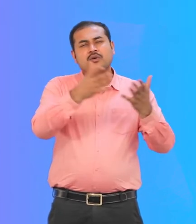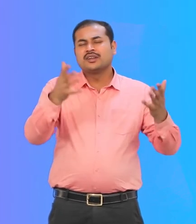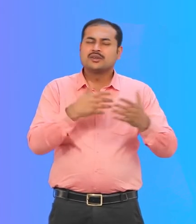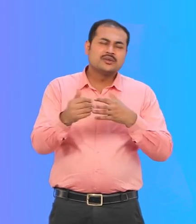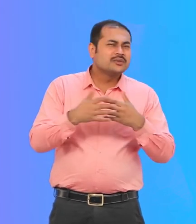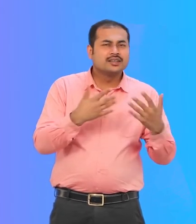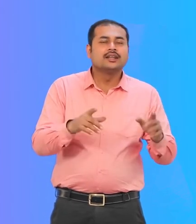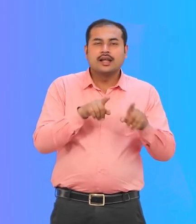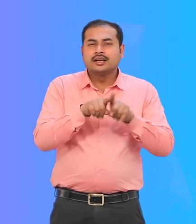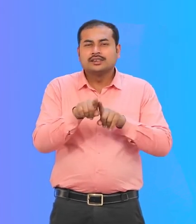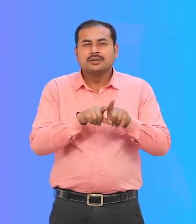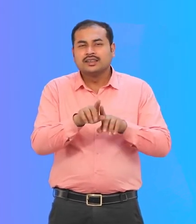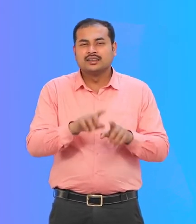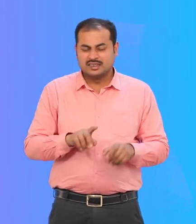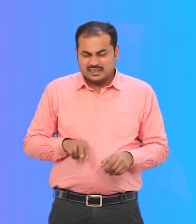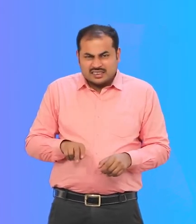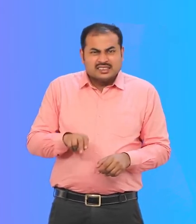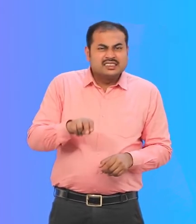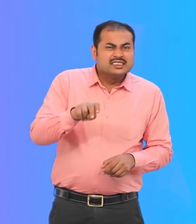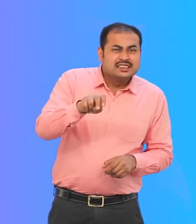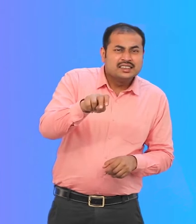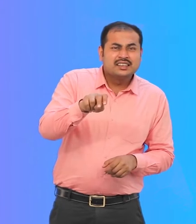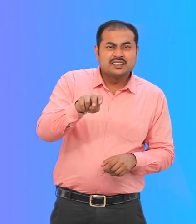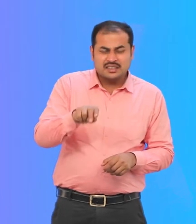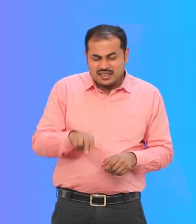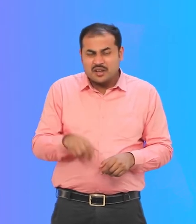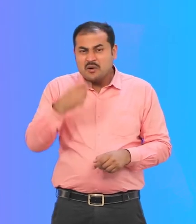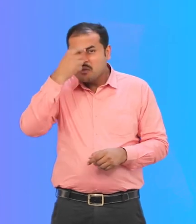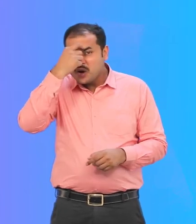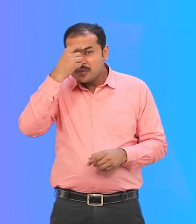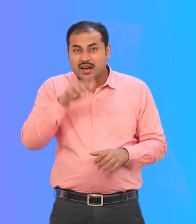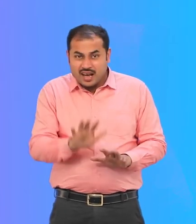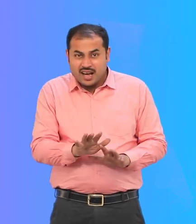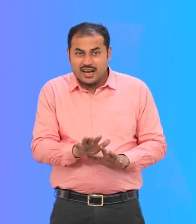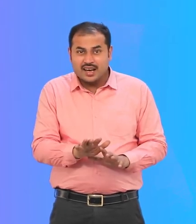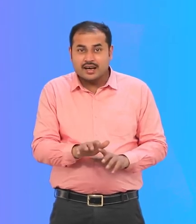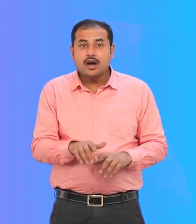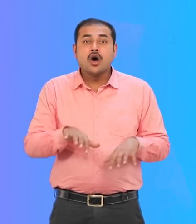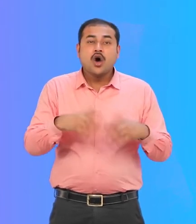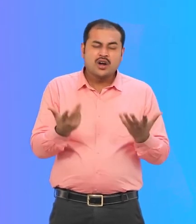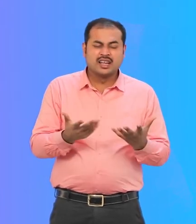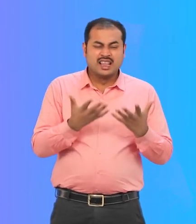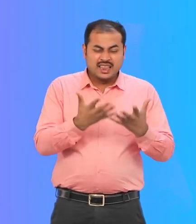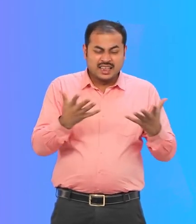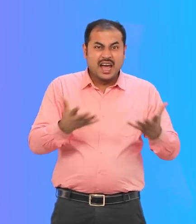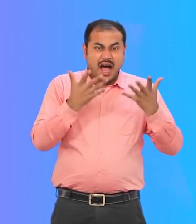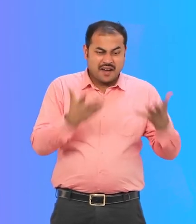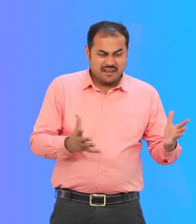है जैसे की वह लोग जिने किसी भी वज़े से सीडियां चर्णे उतरने में परिशानी होती है